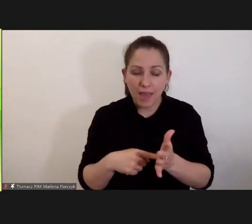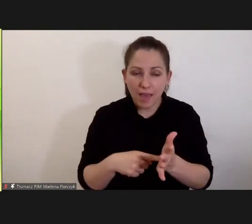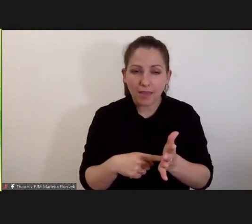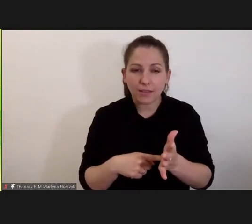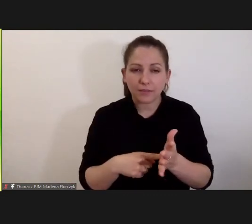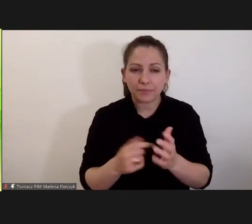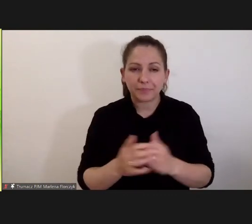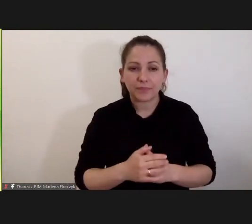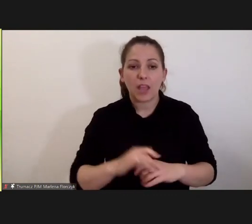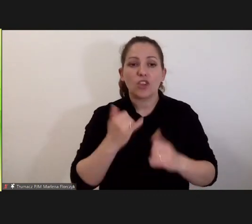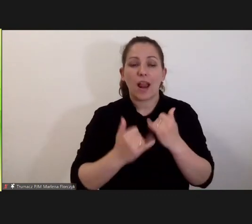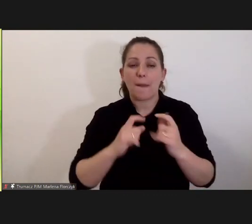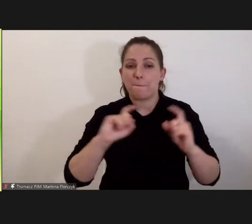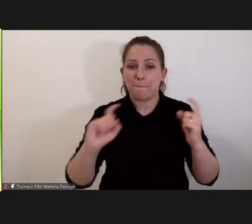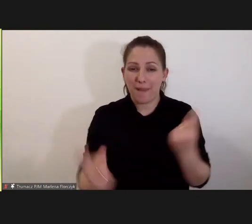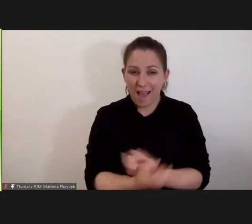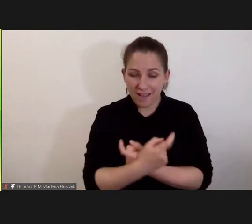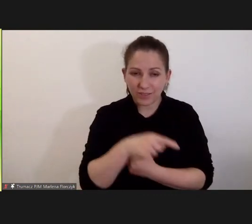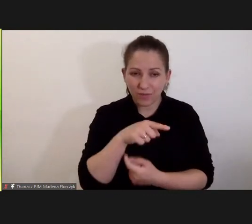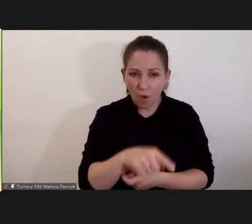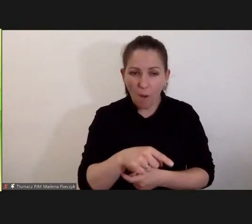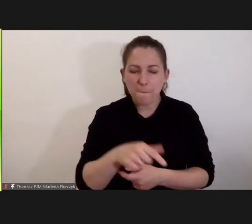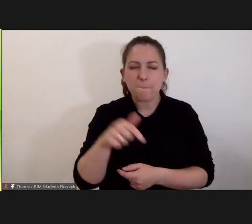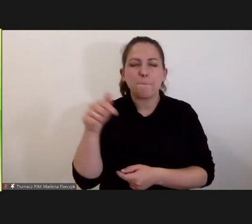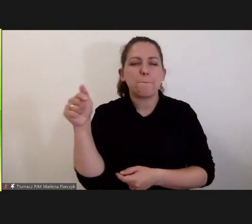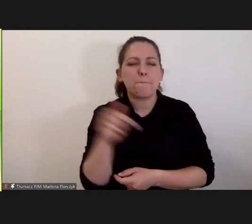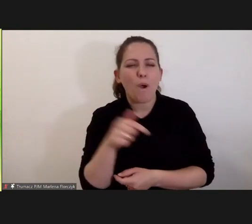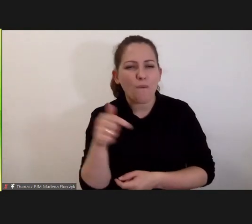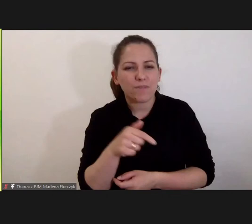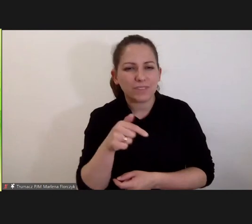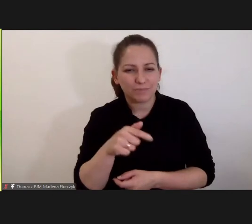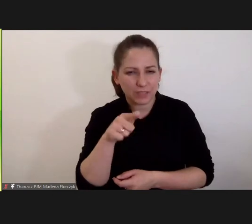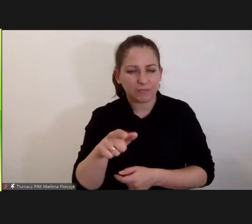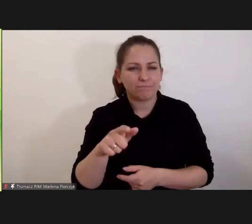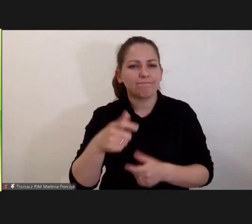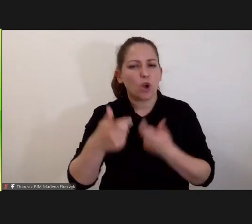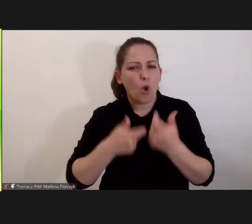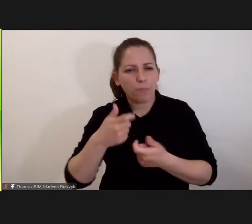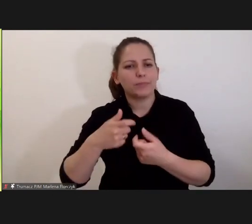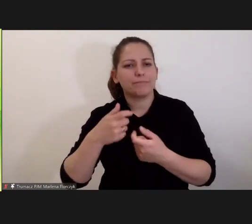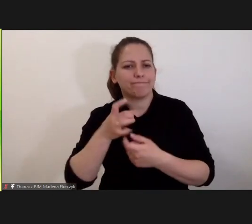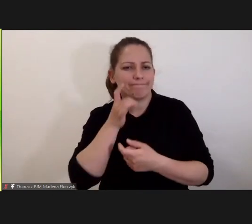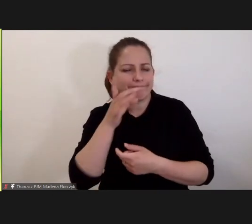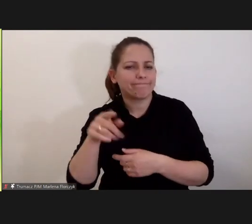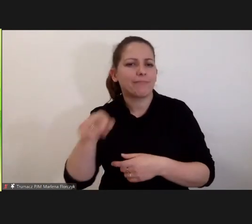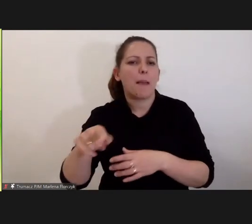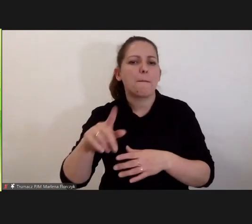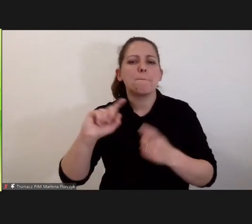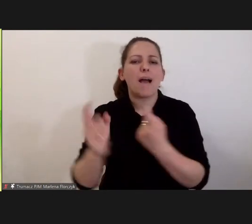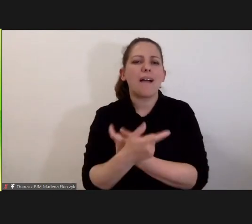państwo, które powinno jurysdykcję wykonać, więc albo państwo, terenie którego